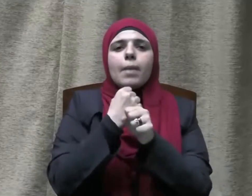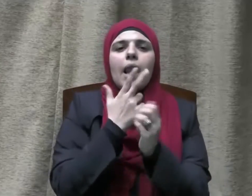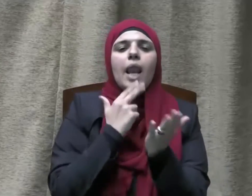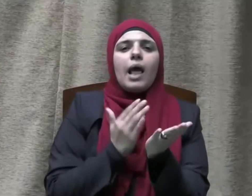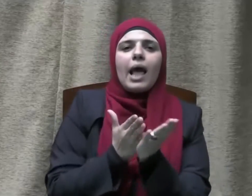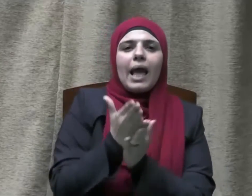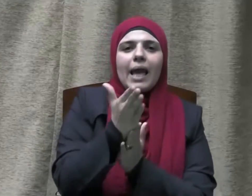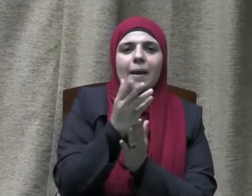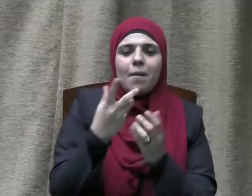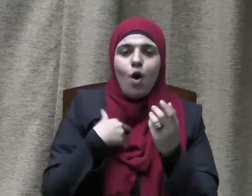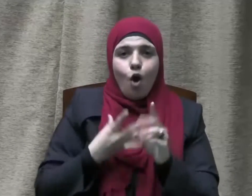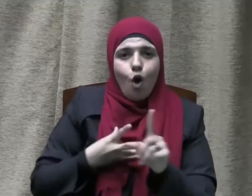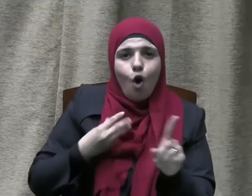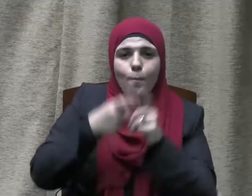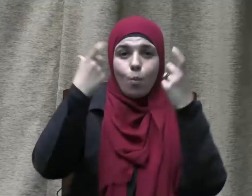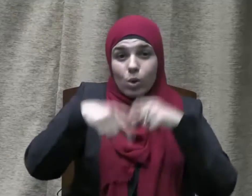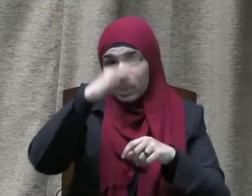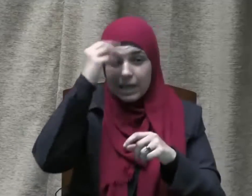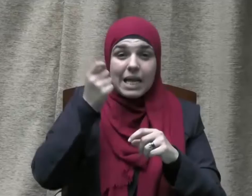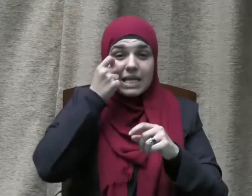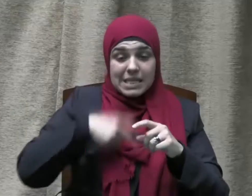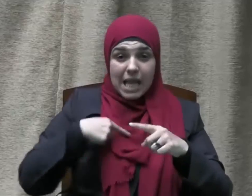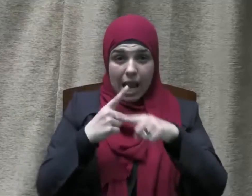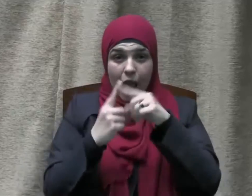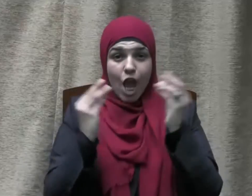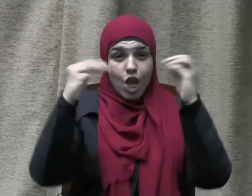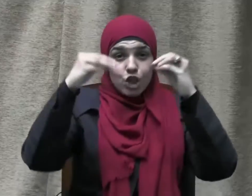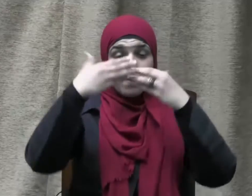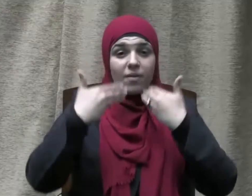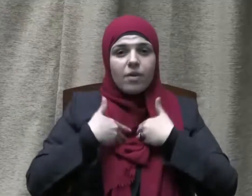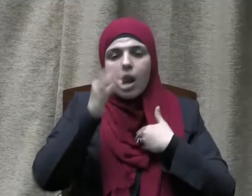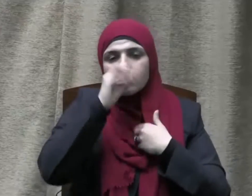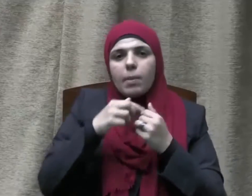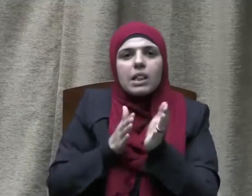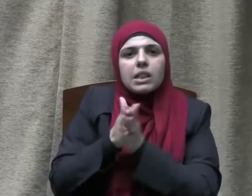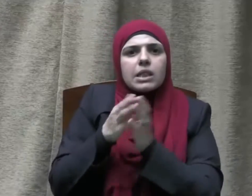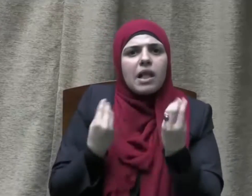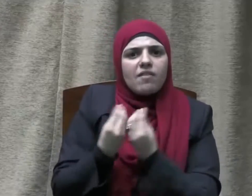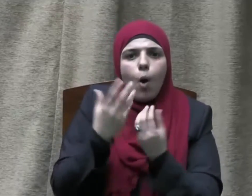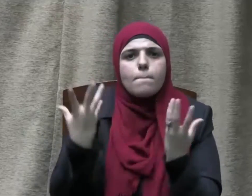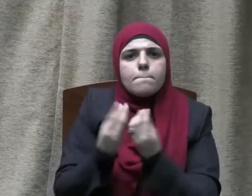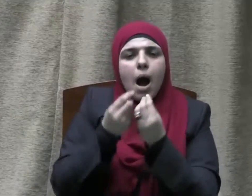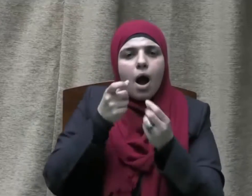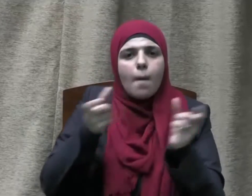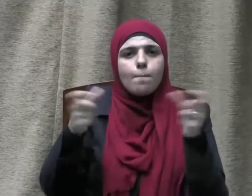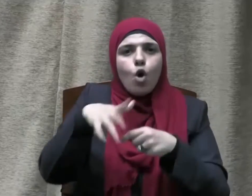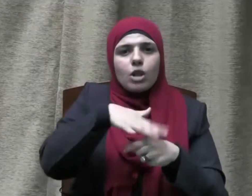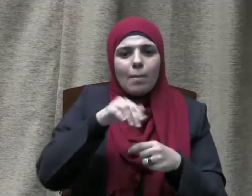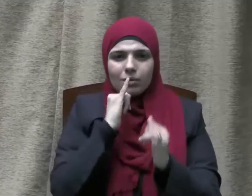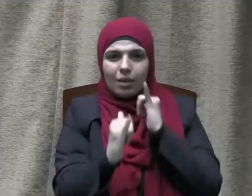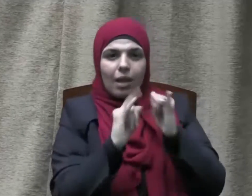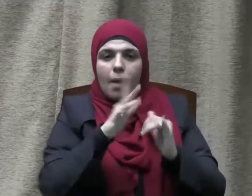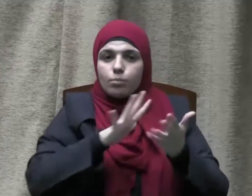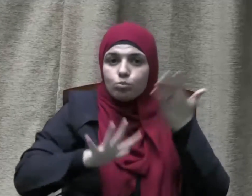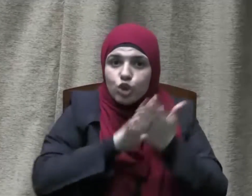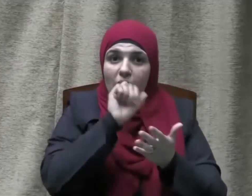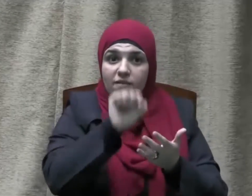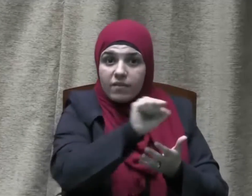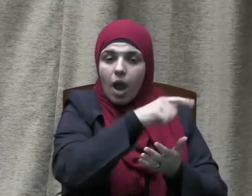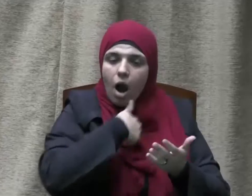فالإنسان الإيجابي هو الذي يتفاعل مع قضايا مجتمعه ويتأثر بمحيطه